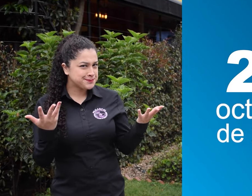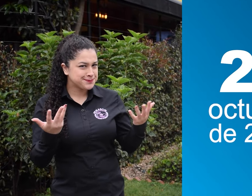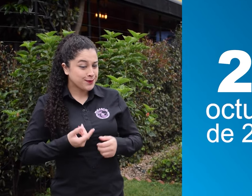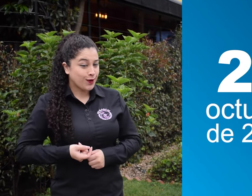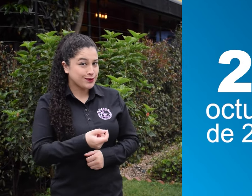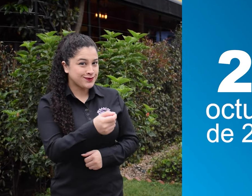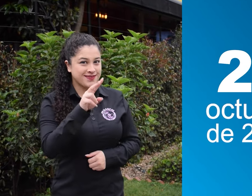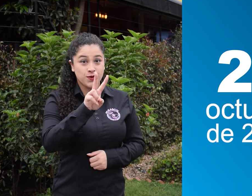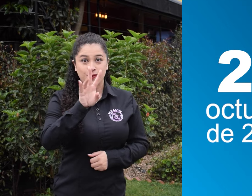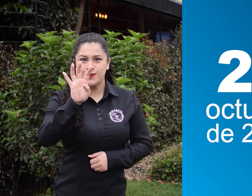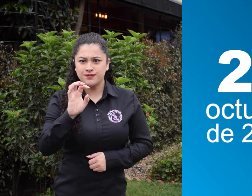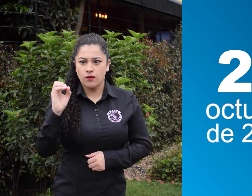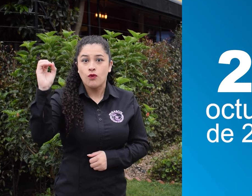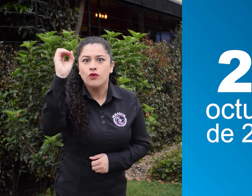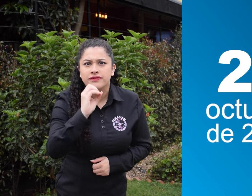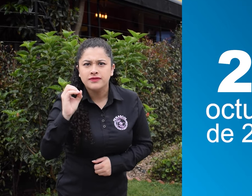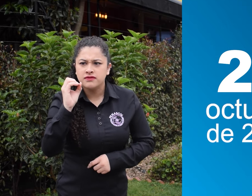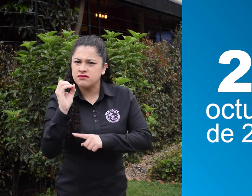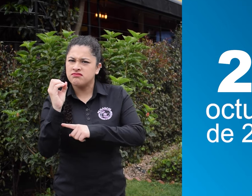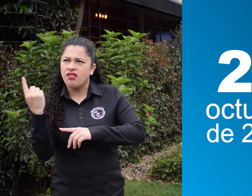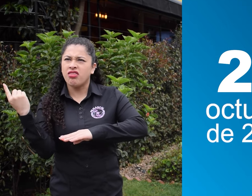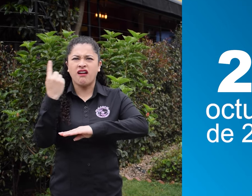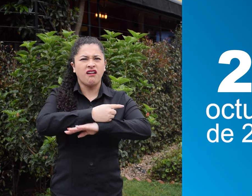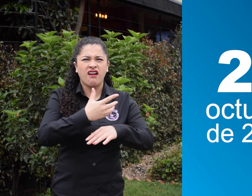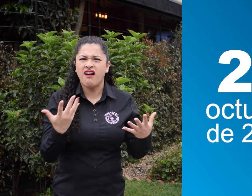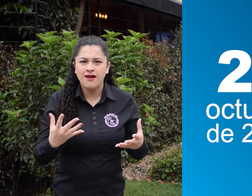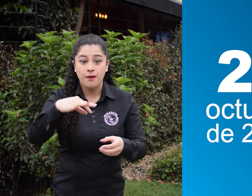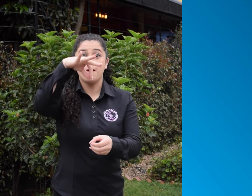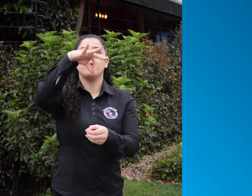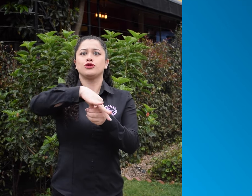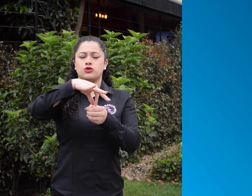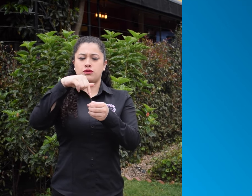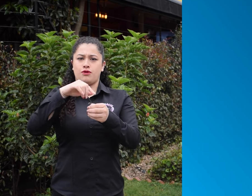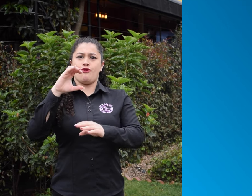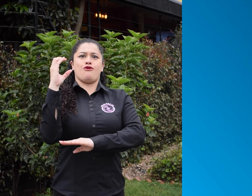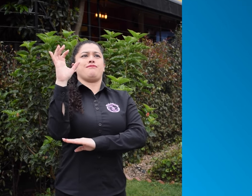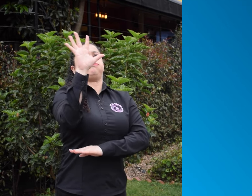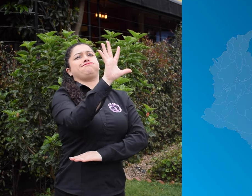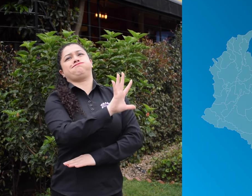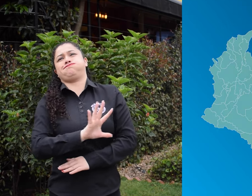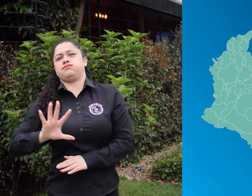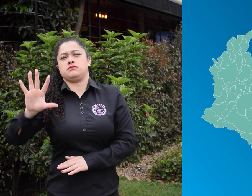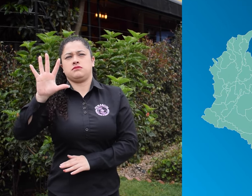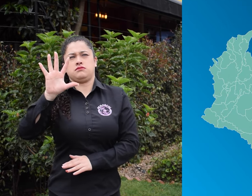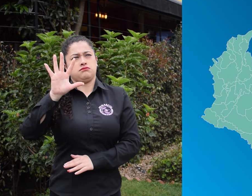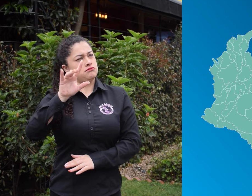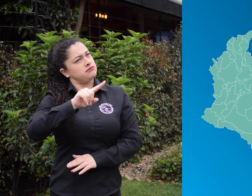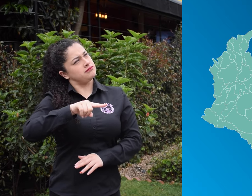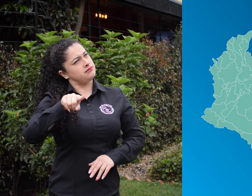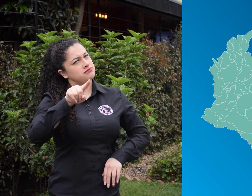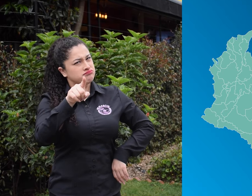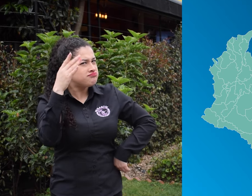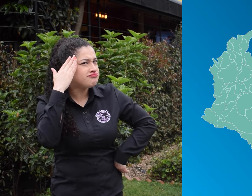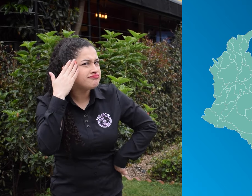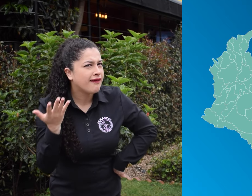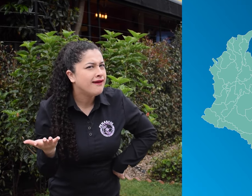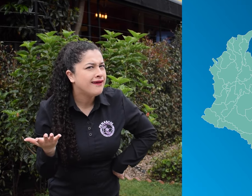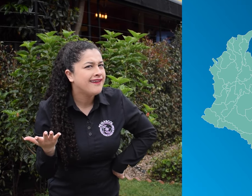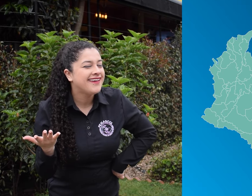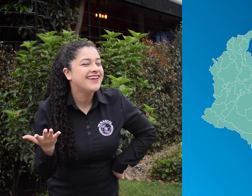El próximo 29 de octubre serán las elecciones en Colombia. ¿Y a quiénes se elegirán?